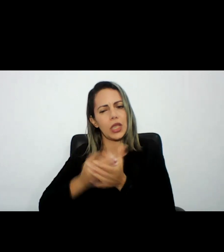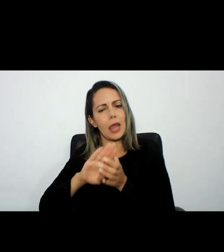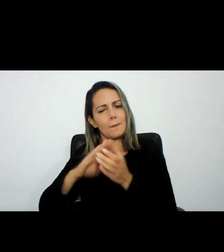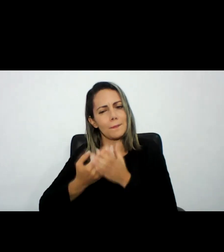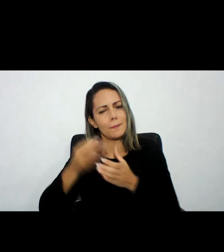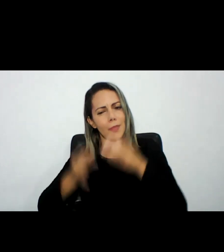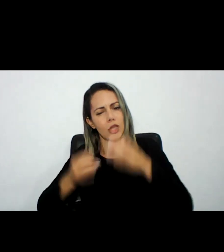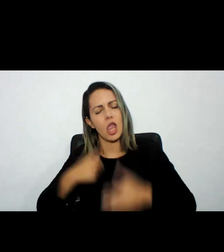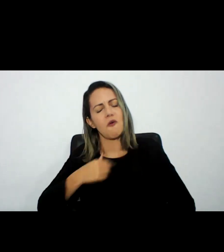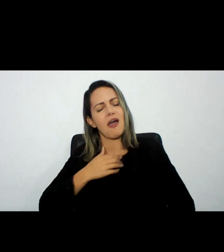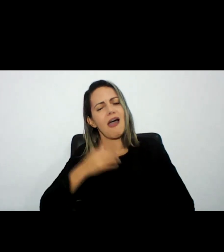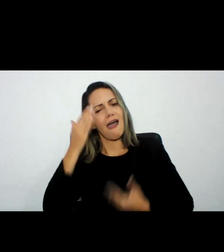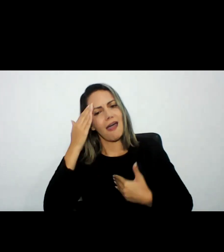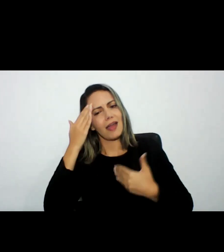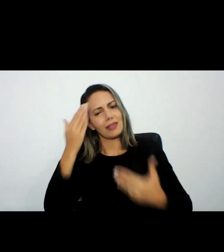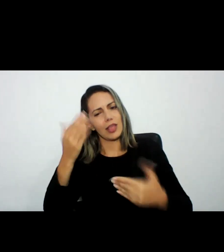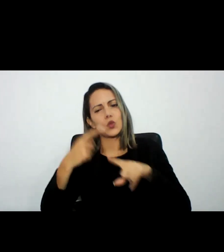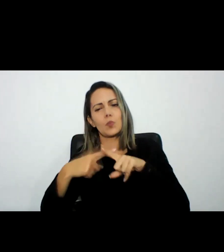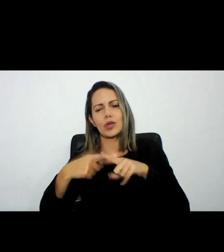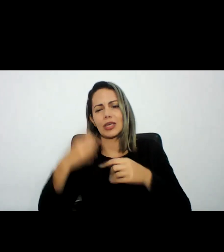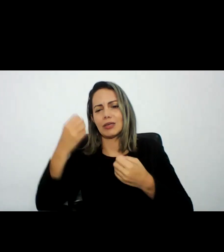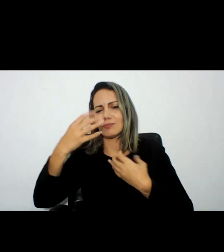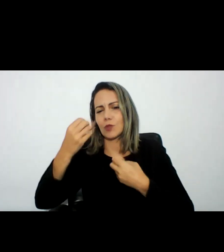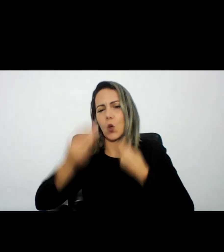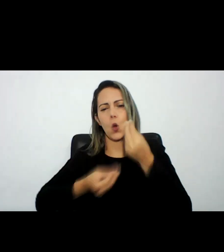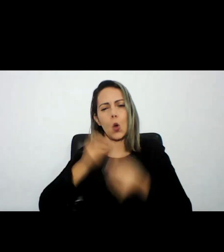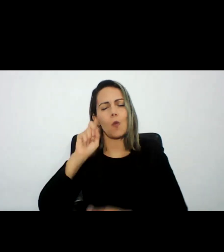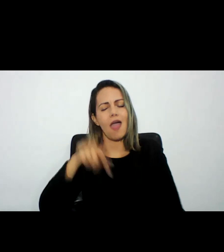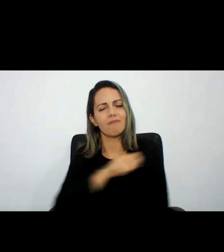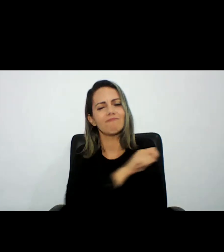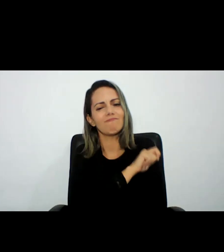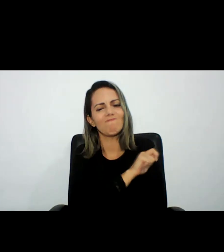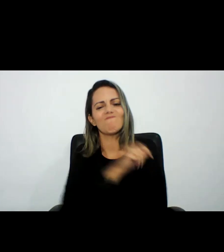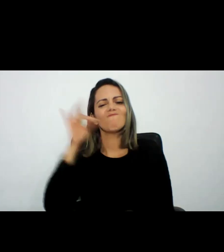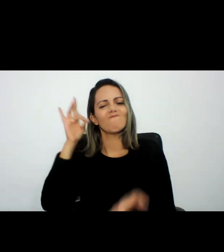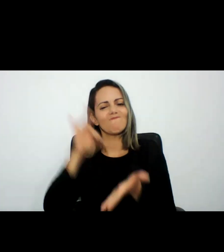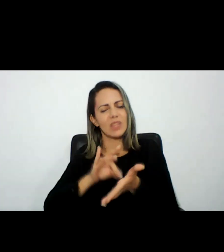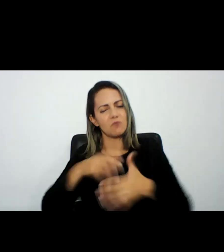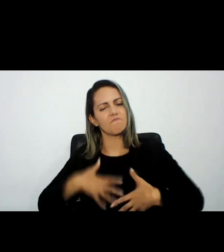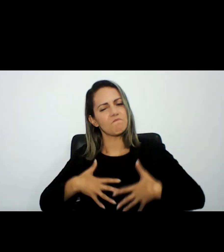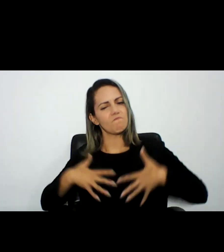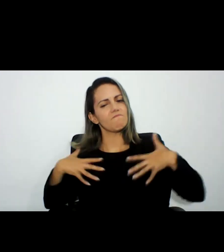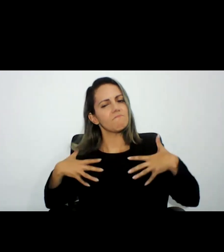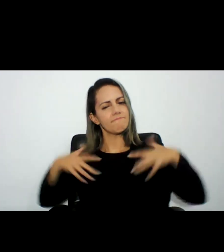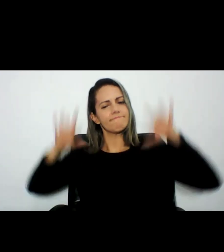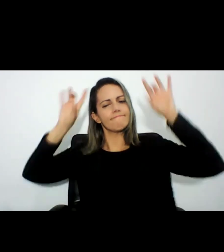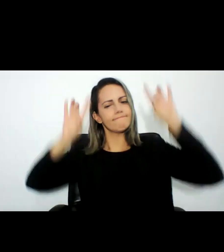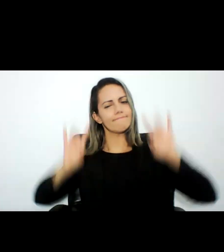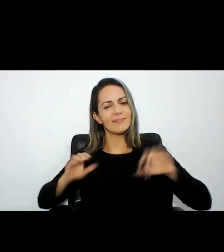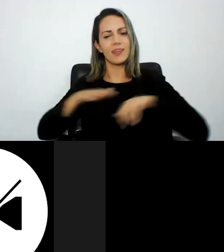ensinou o que é ser um estudante de verdade então pra mim é prazer sem igual estar aqui falando nesse fórum